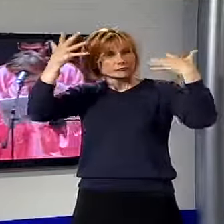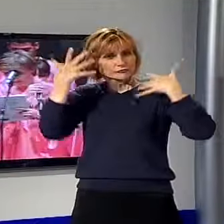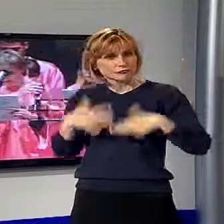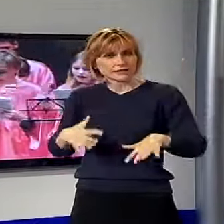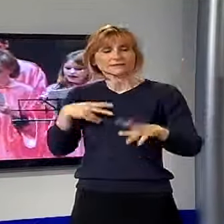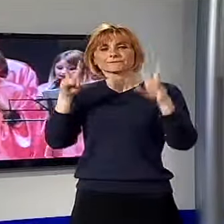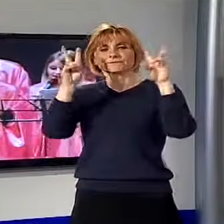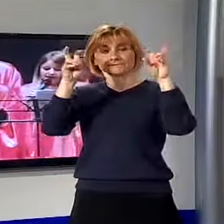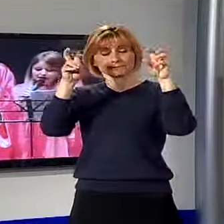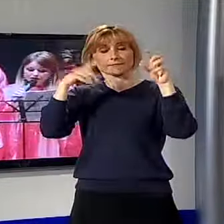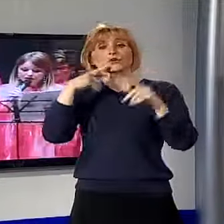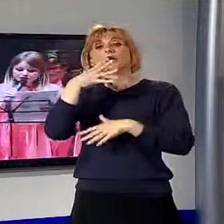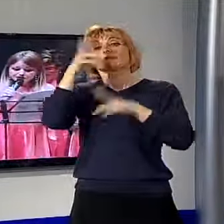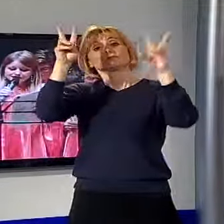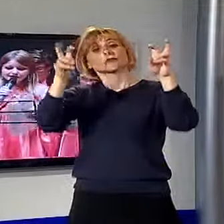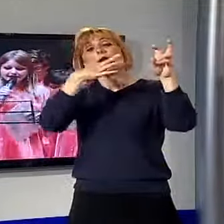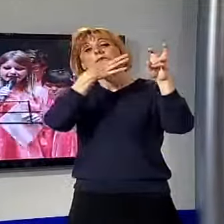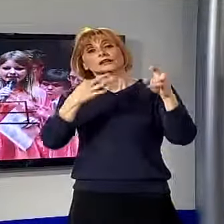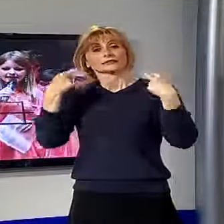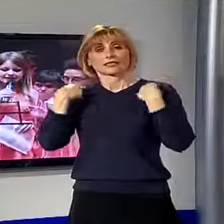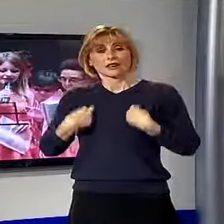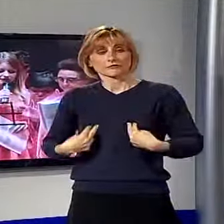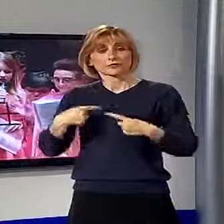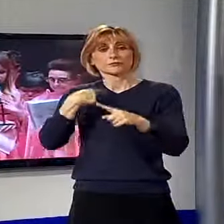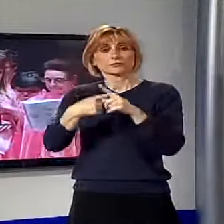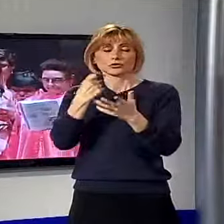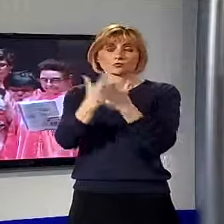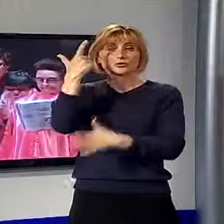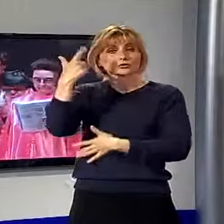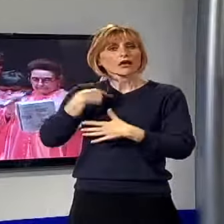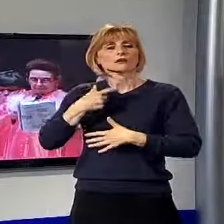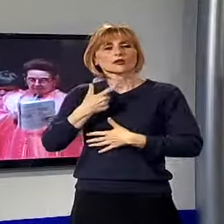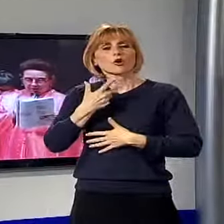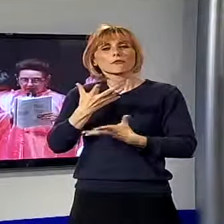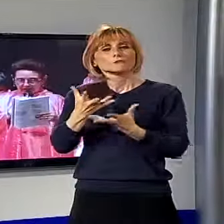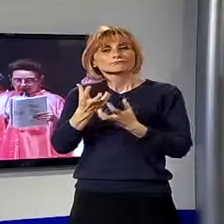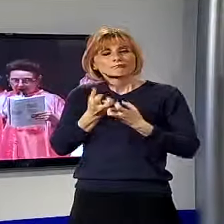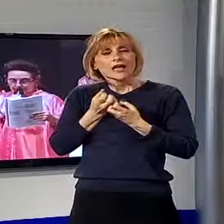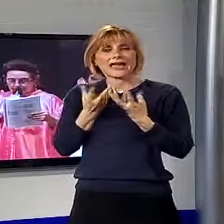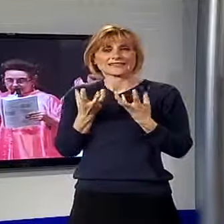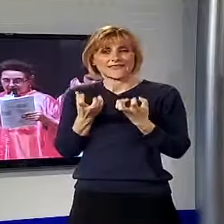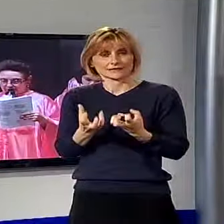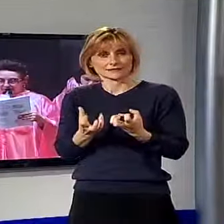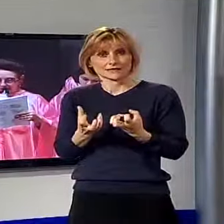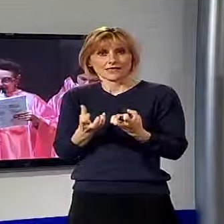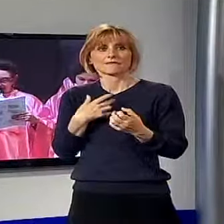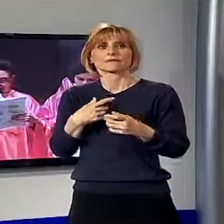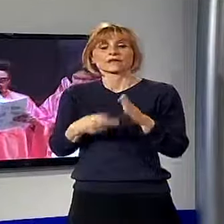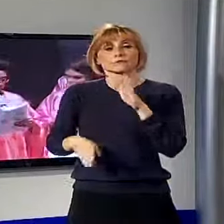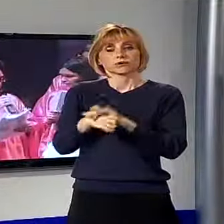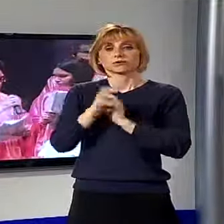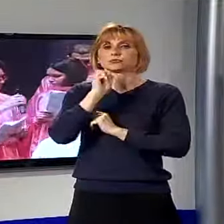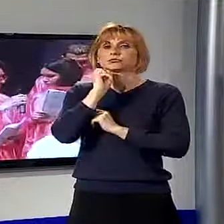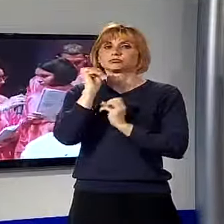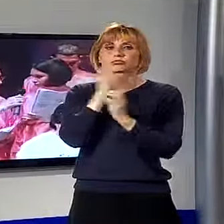tema della serata è stato la bellezza della vita e l'importanza di saperne apprezzare l'essenza. Partendo dalle brutte notizie,